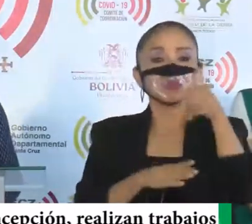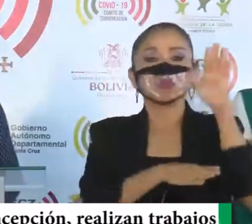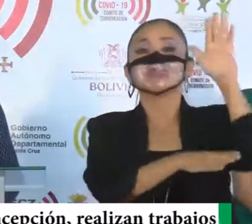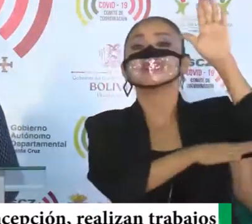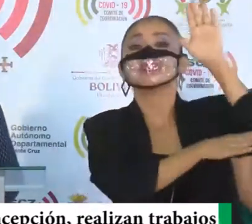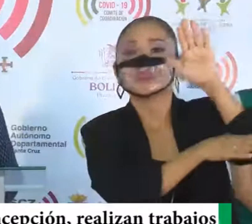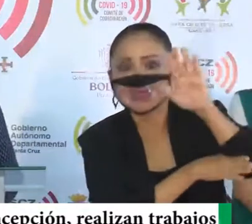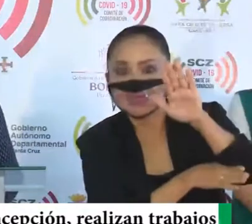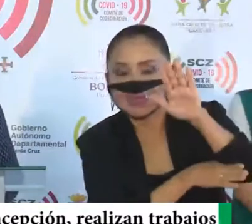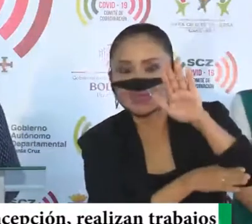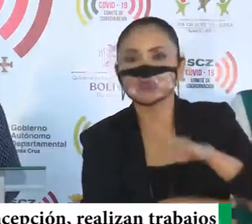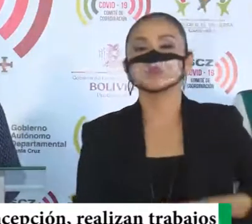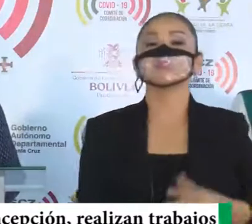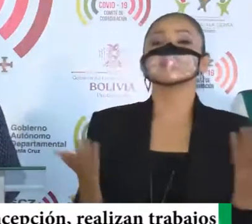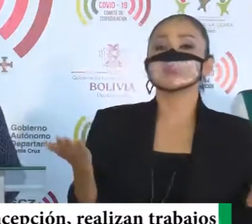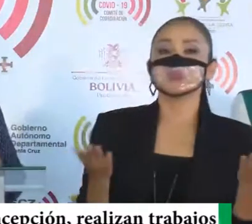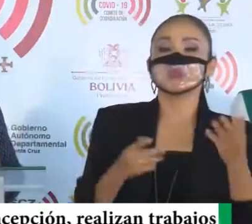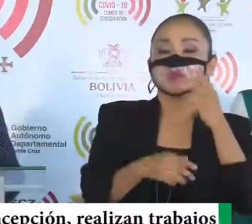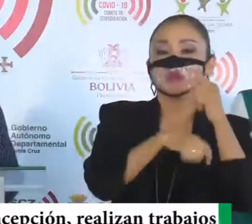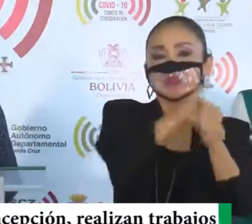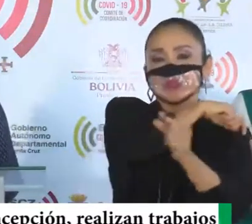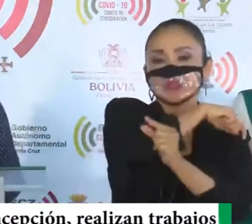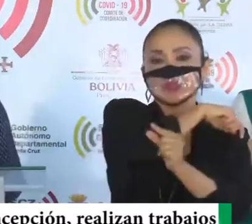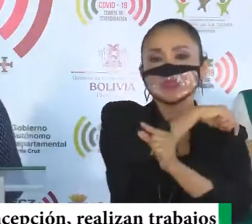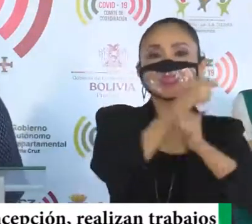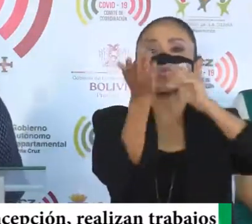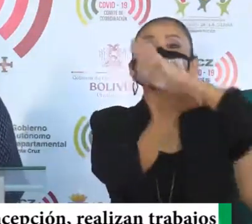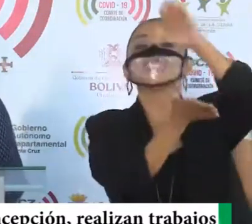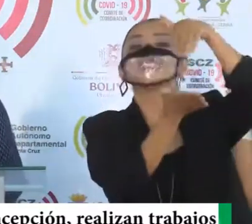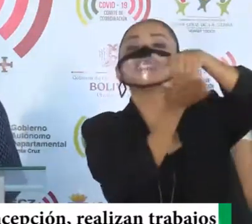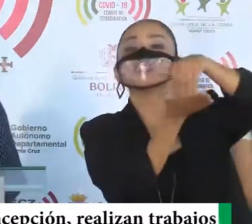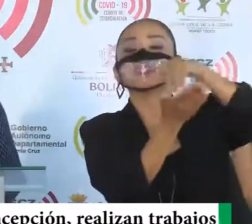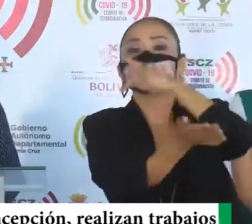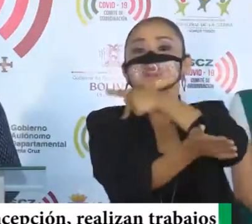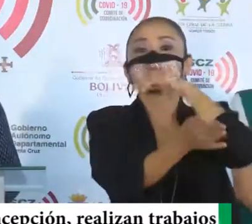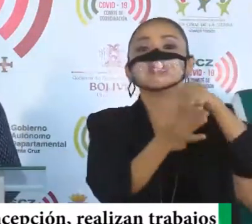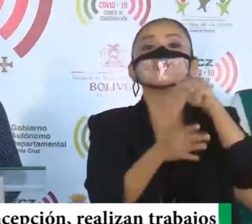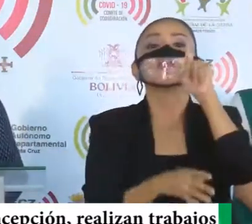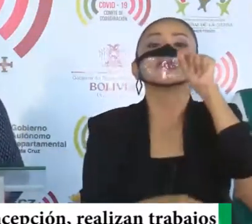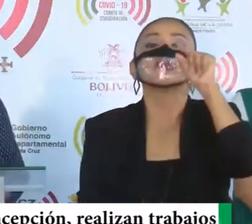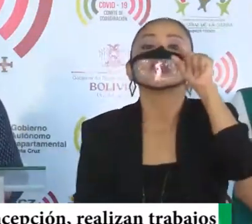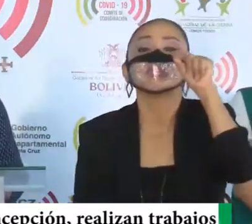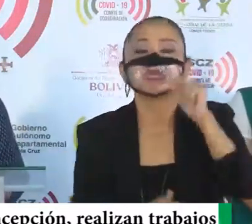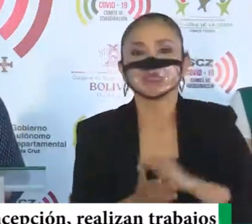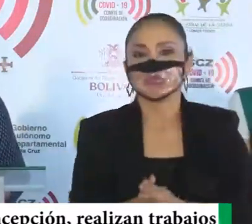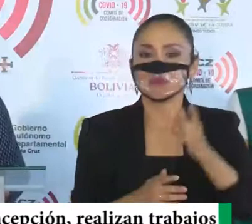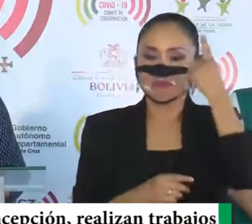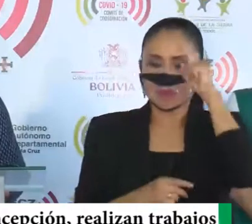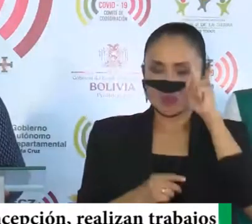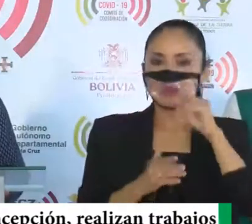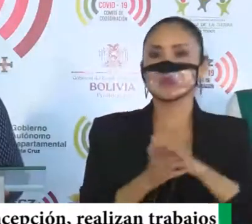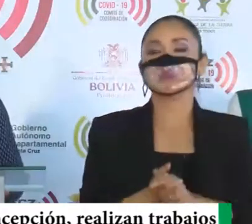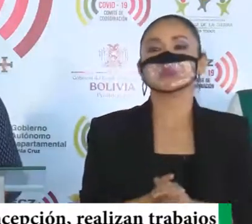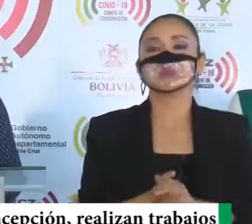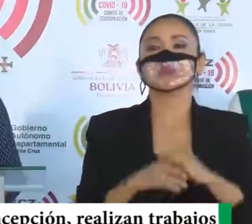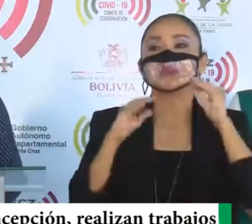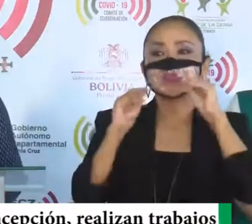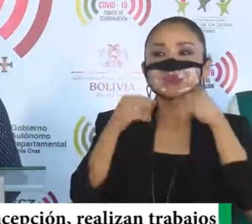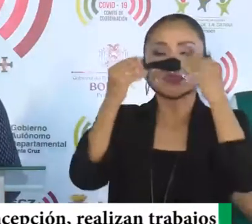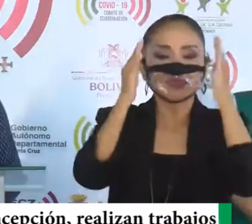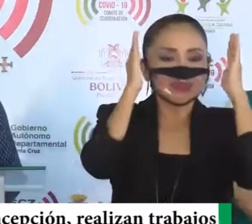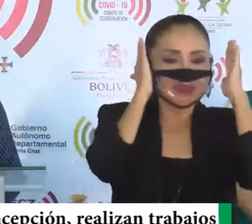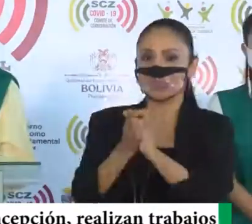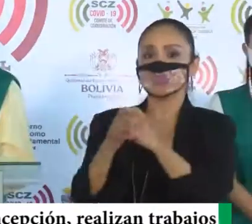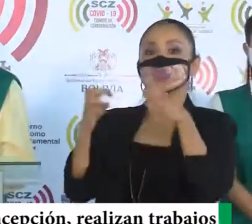de la tarde, vamos a estar, en la guardia centro, en el kilómetro 20, para, eh, dar, esas